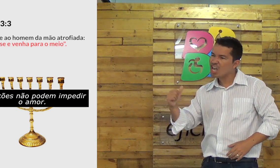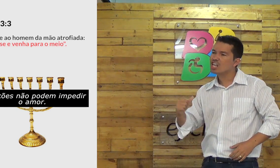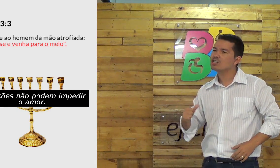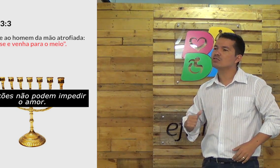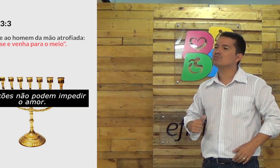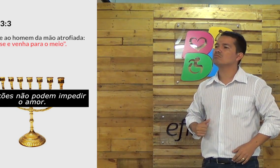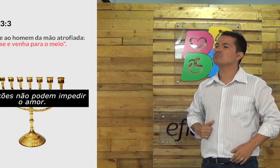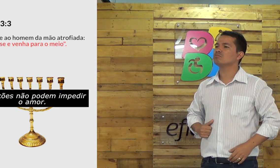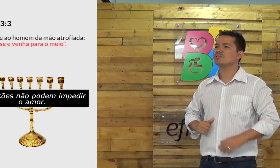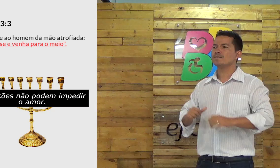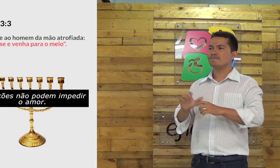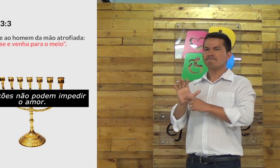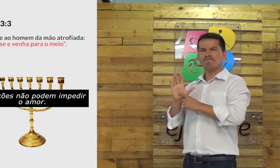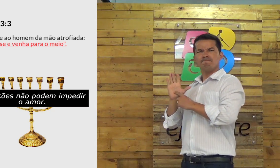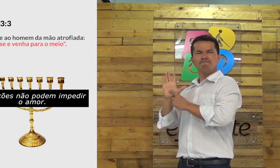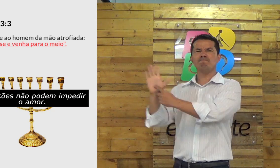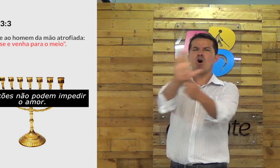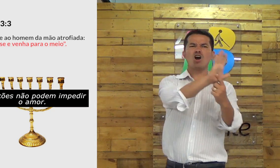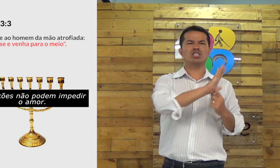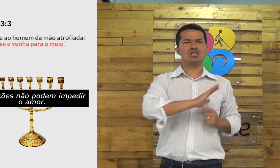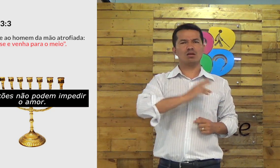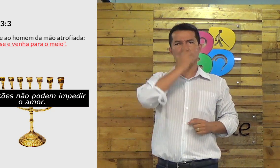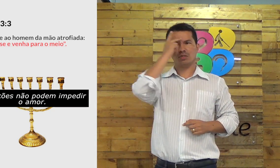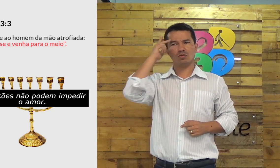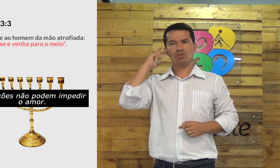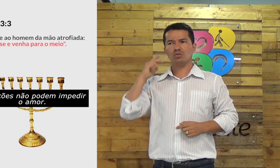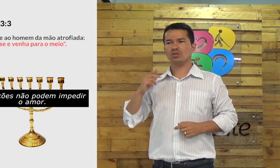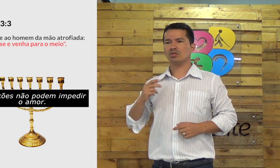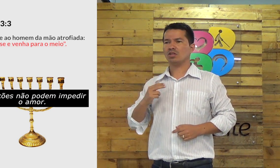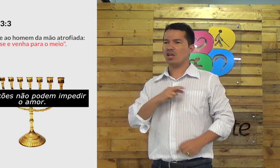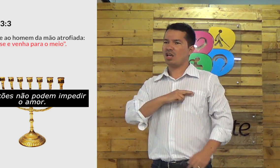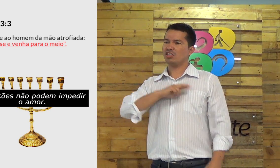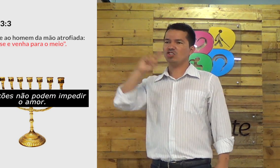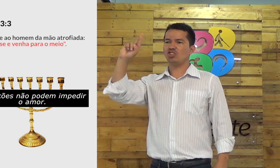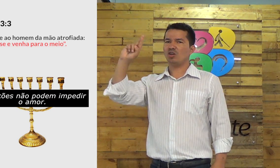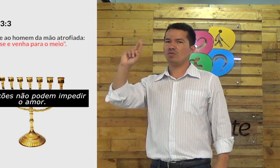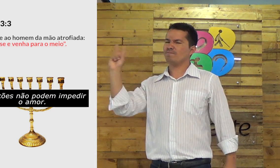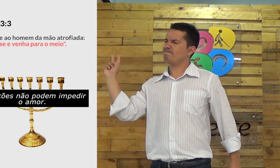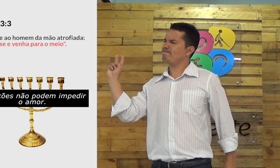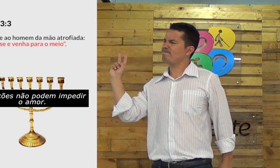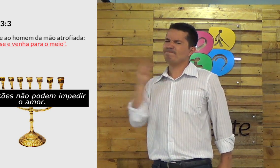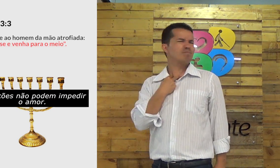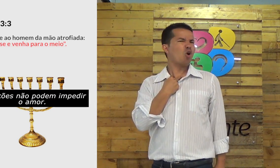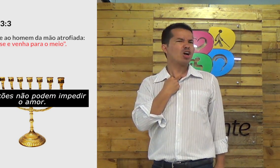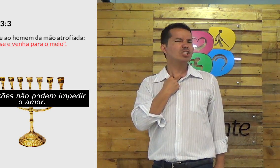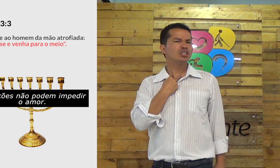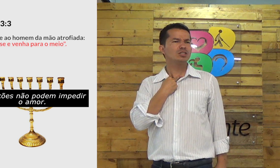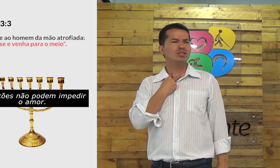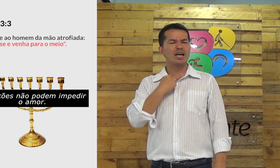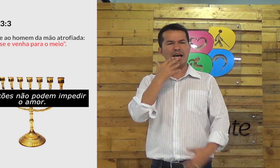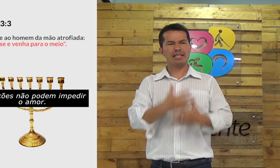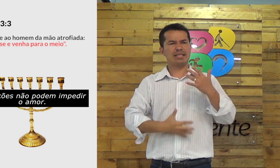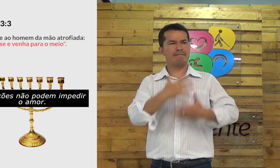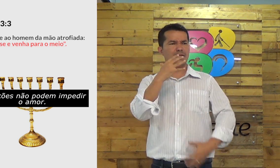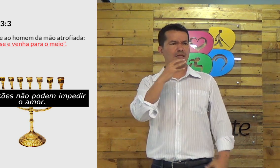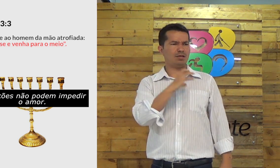Jesus chamou aquele moço lá na frente para mostrar para as pessoas que a religião não pode